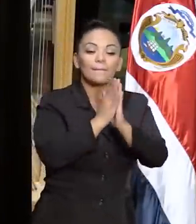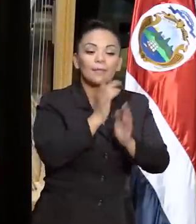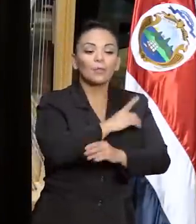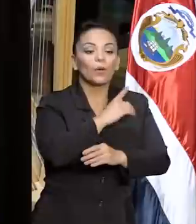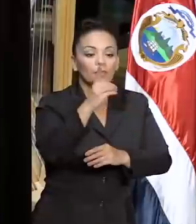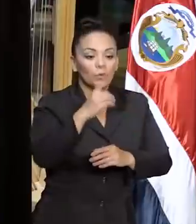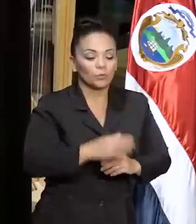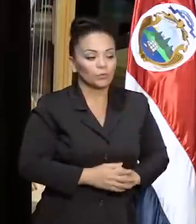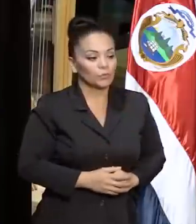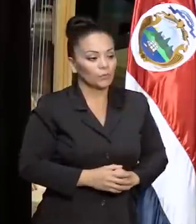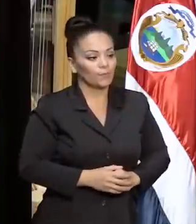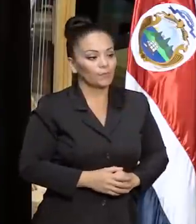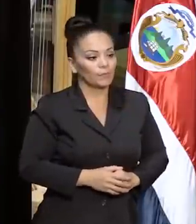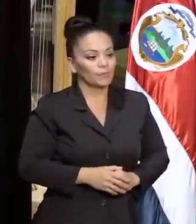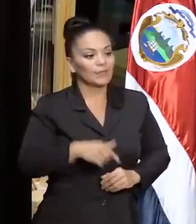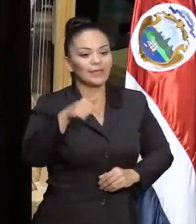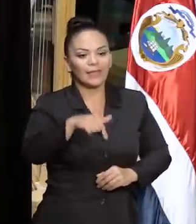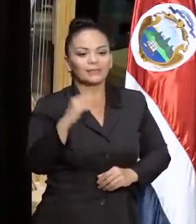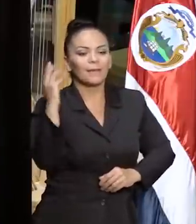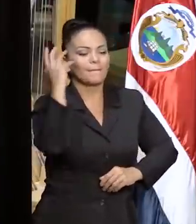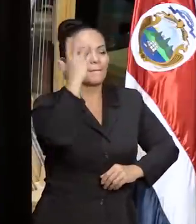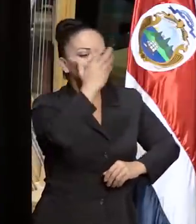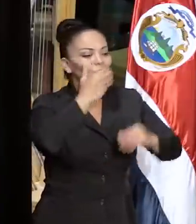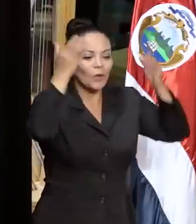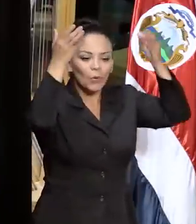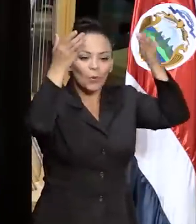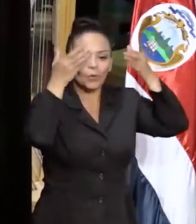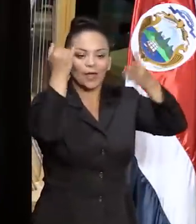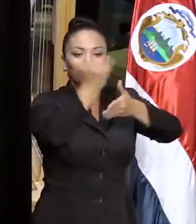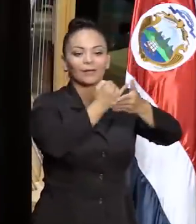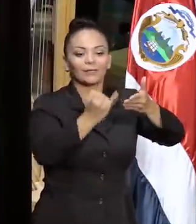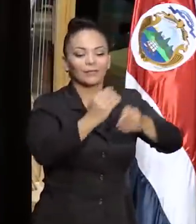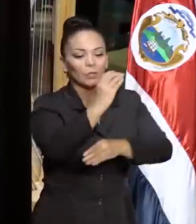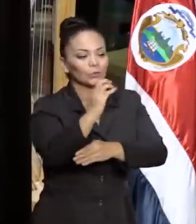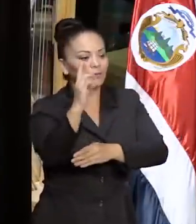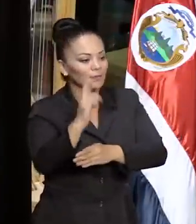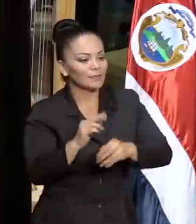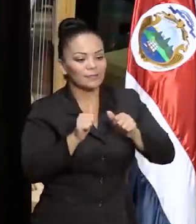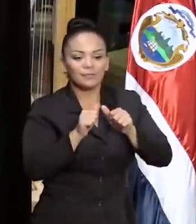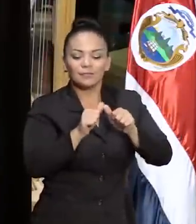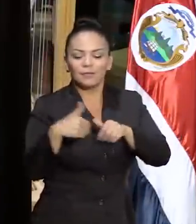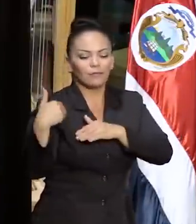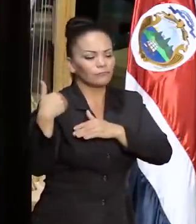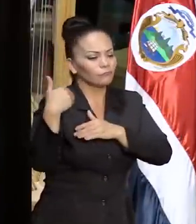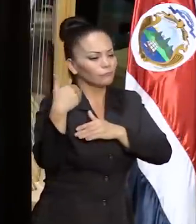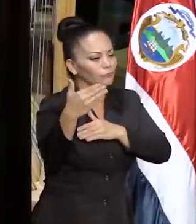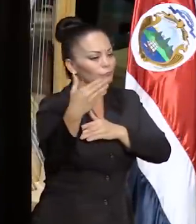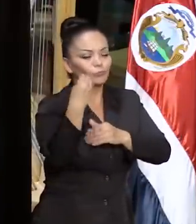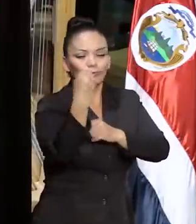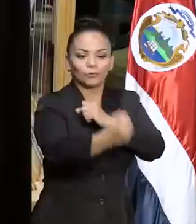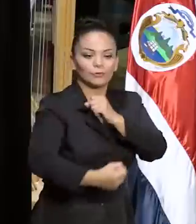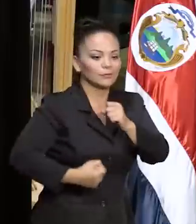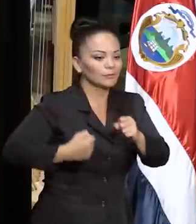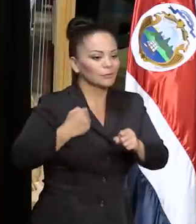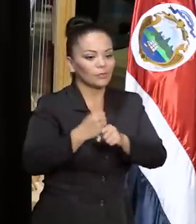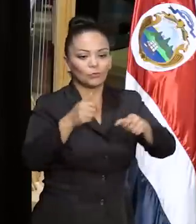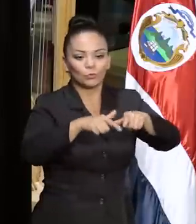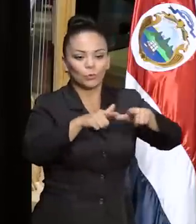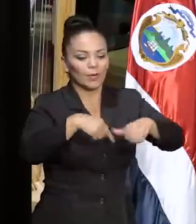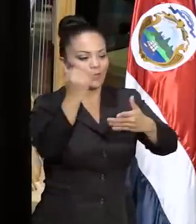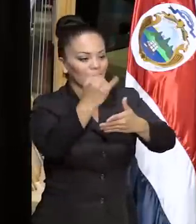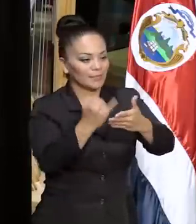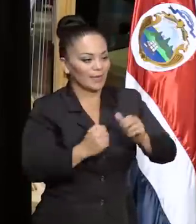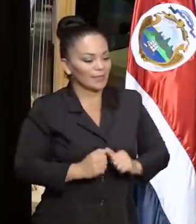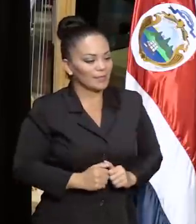que esta preciosa corona del arte costarricense siga por muchísimos años siendo el hogar de las artes,